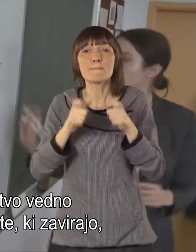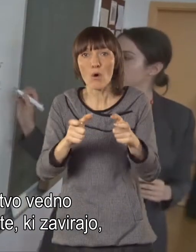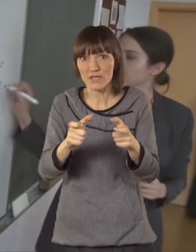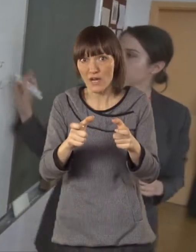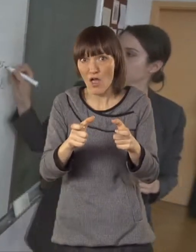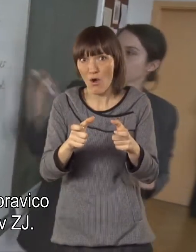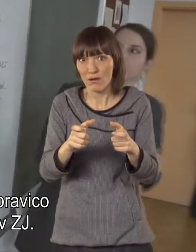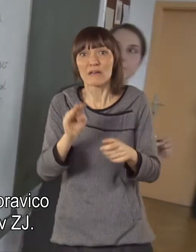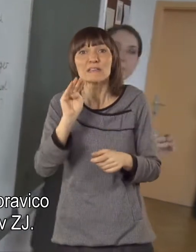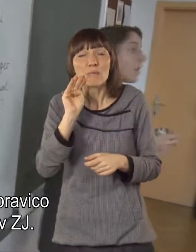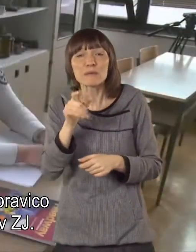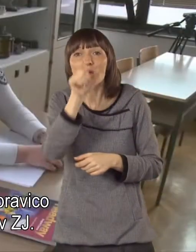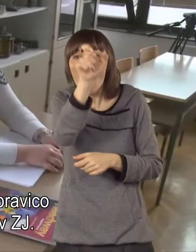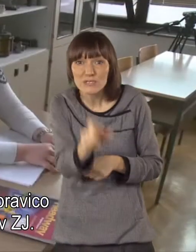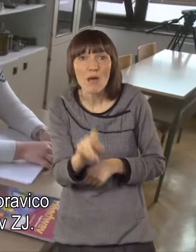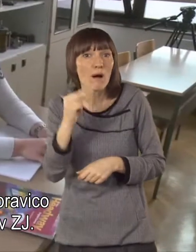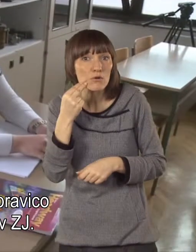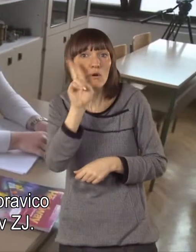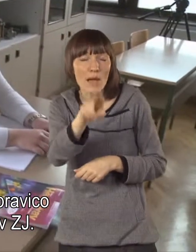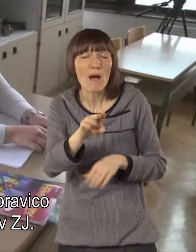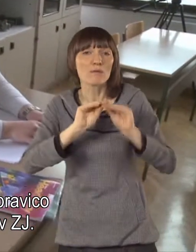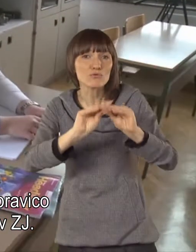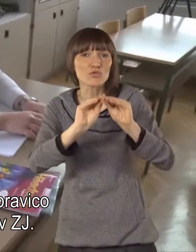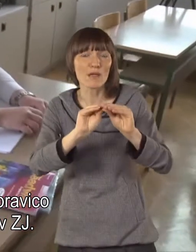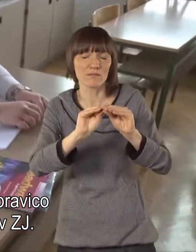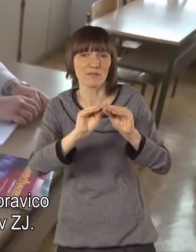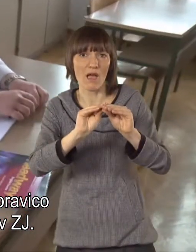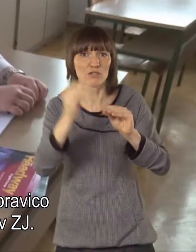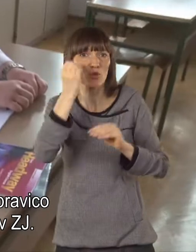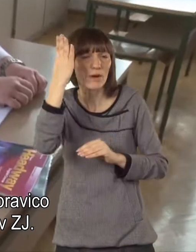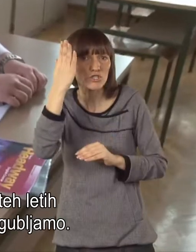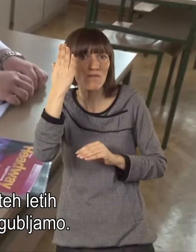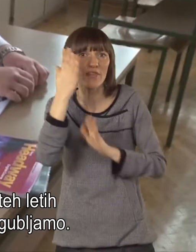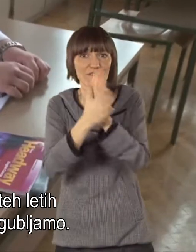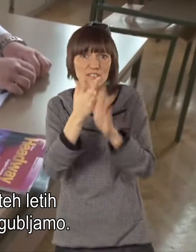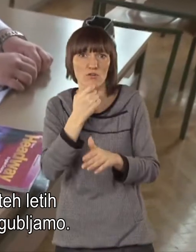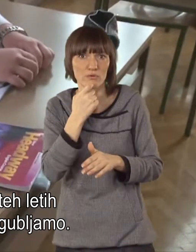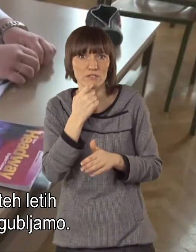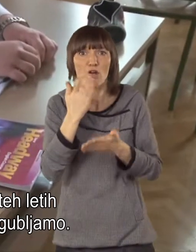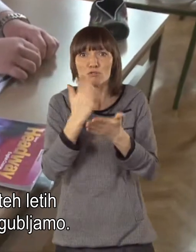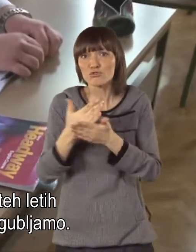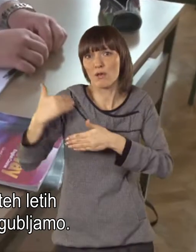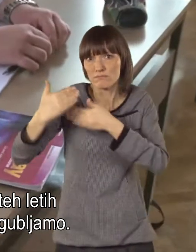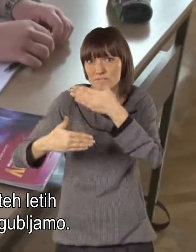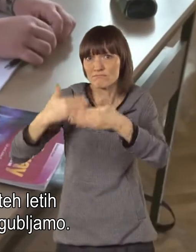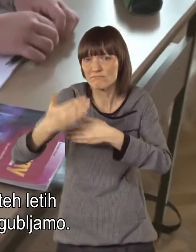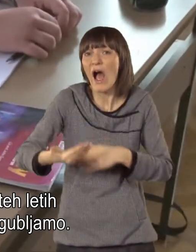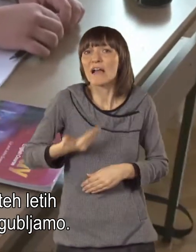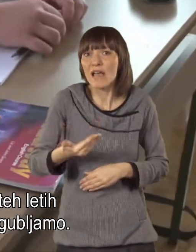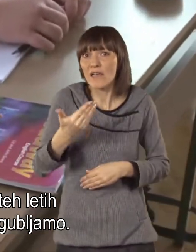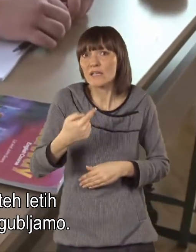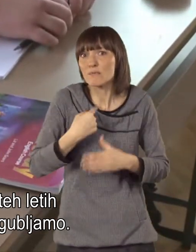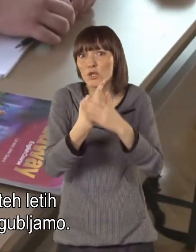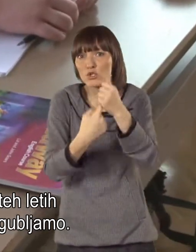zavirajo, da bi gluhi imeli pravico državljanja v svojem jeziku. In tako že v vseh teh letih generacije gluhih